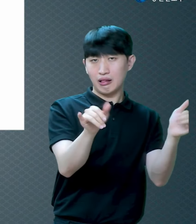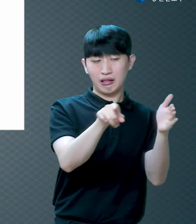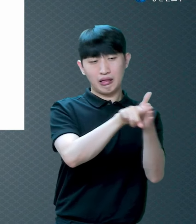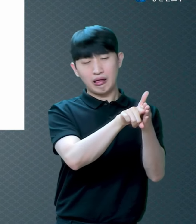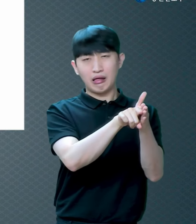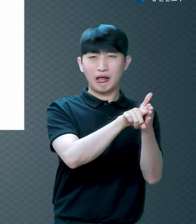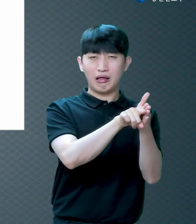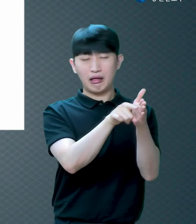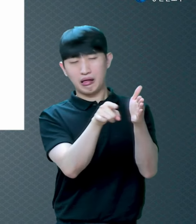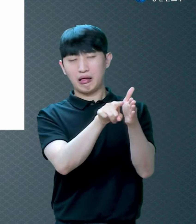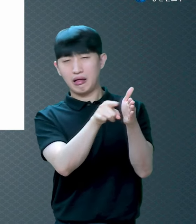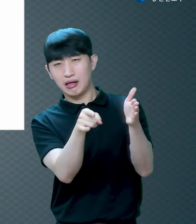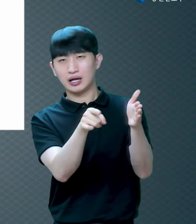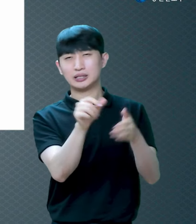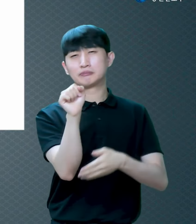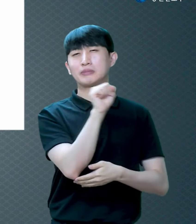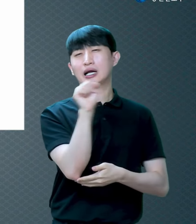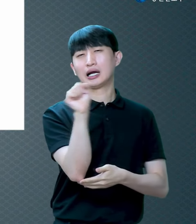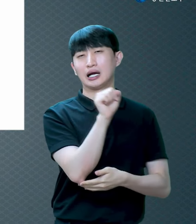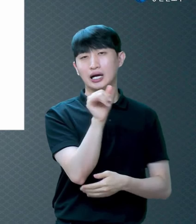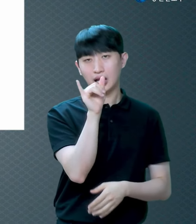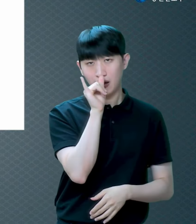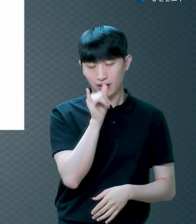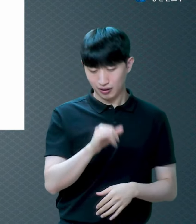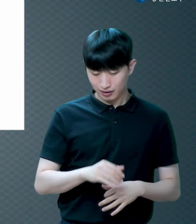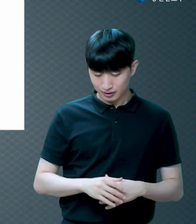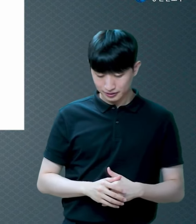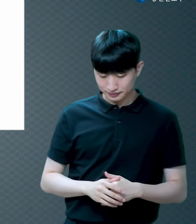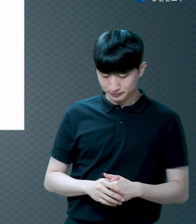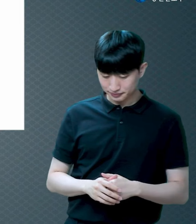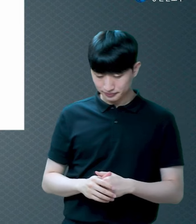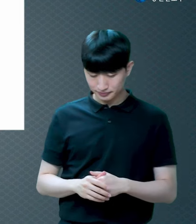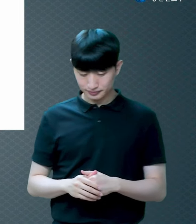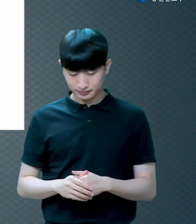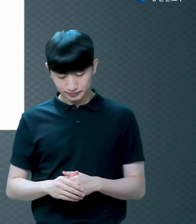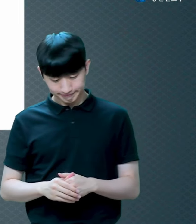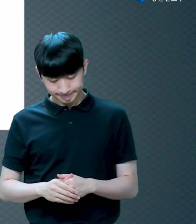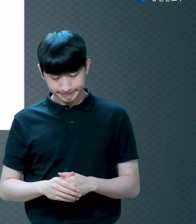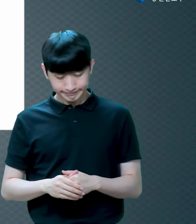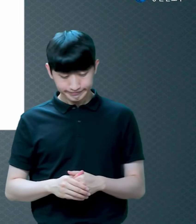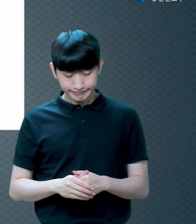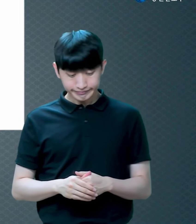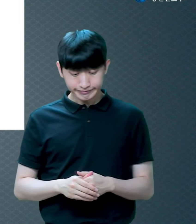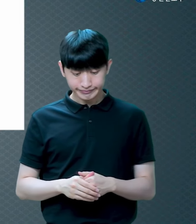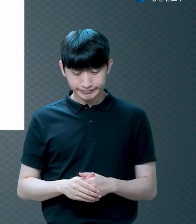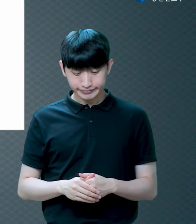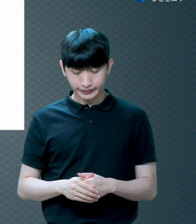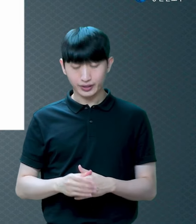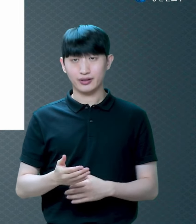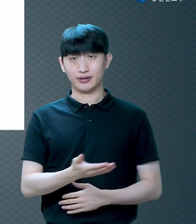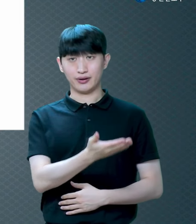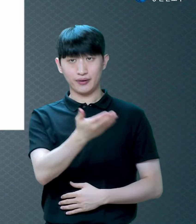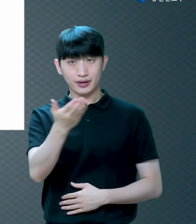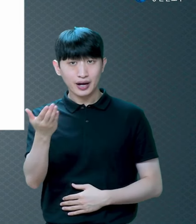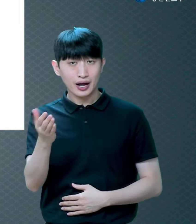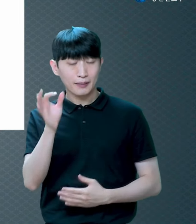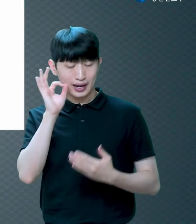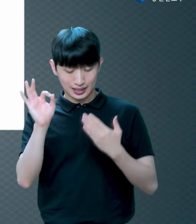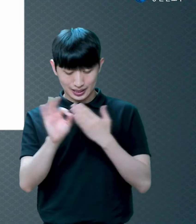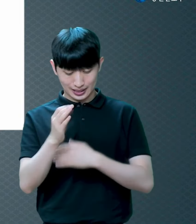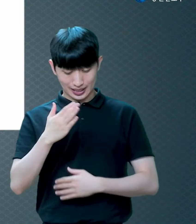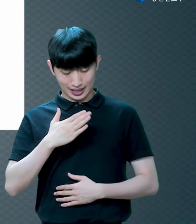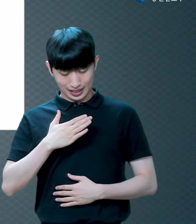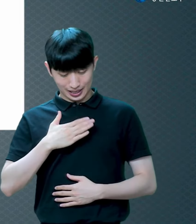2절에 보면 너희가 만일 나의 전한 그 말 요 나의